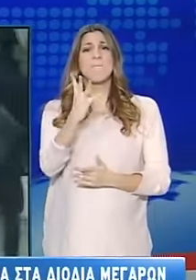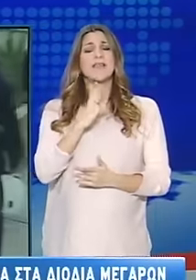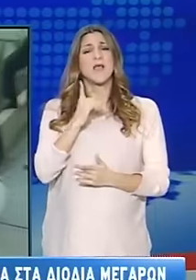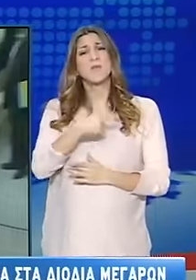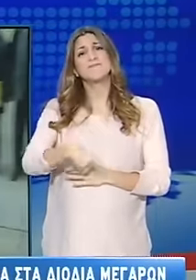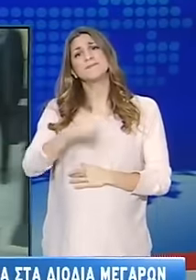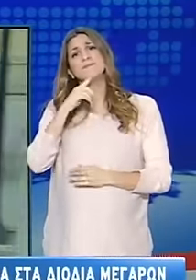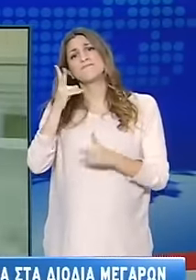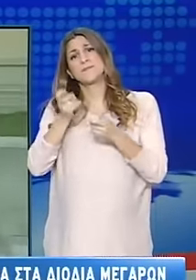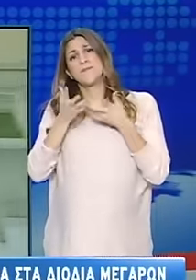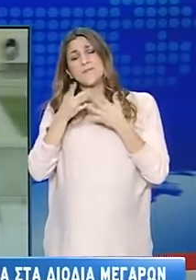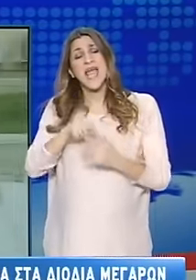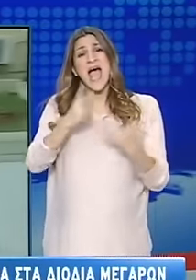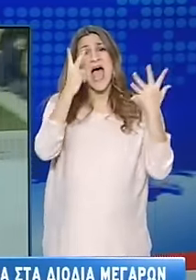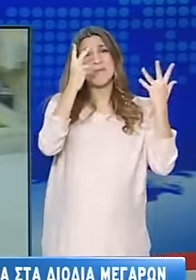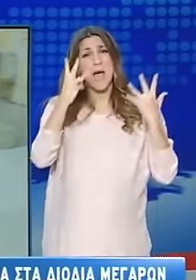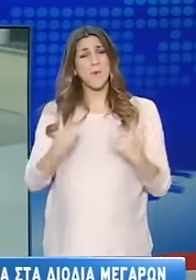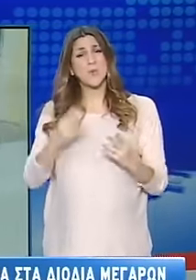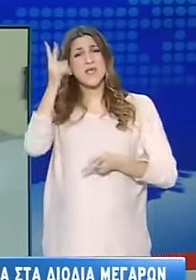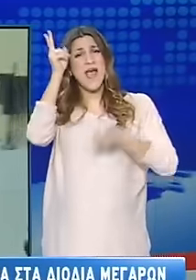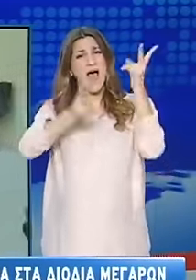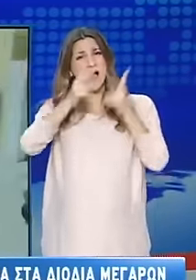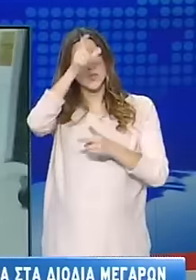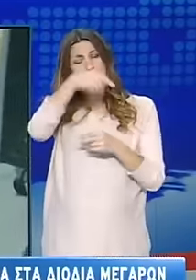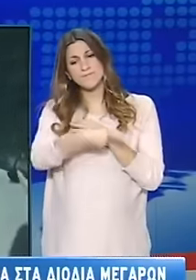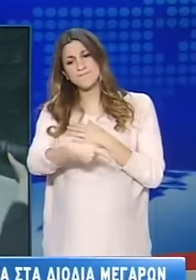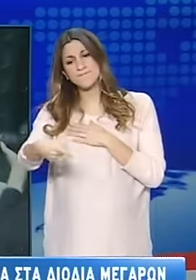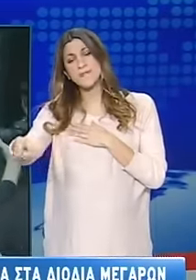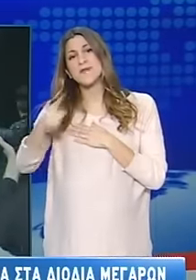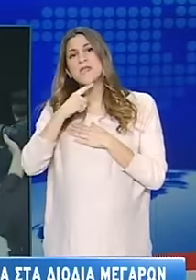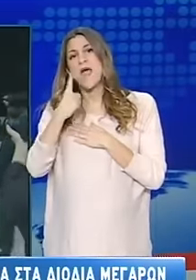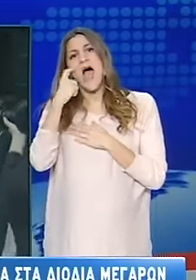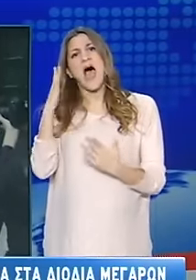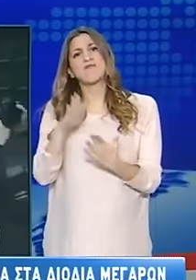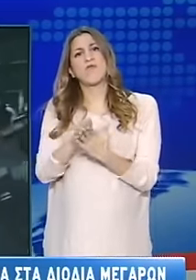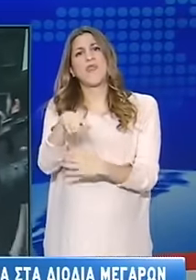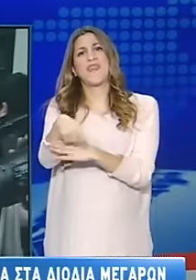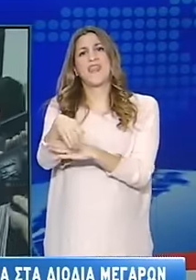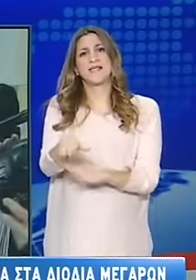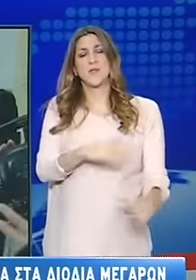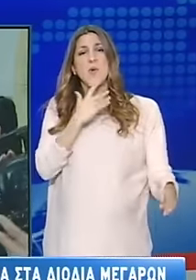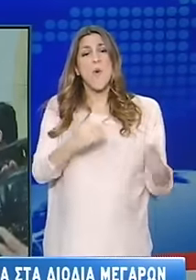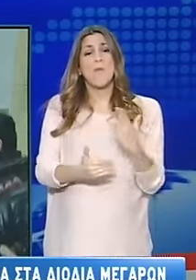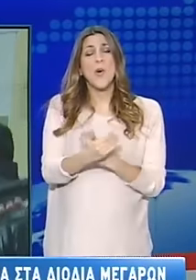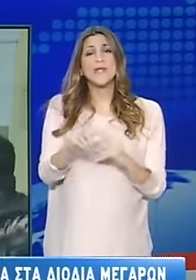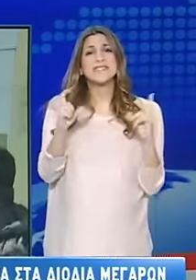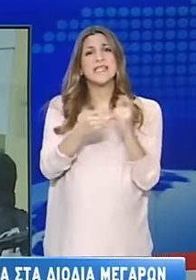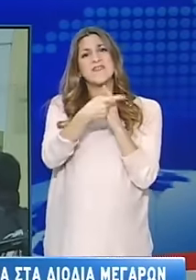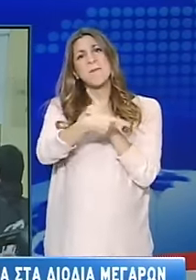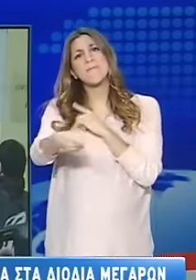βλάβη. Οι έπειτα από τους 8 κατηγορούμενους παραπέφθηκαν να δικαστούν στο αυτόφερο. Το πρωί οι συλληφθέντες οδηγήθηκαν στον Ισαγγελέα